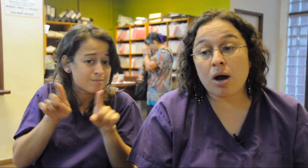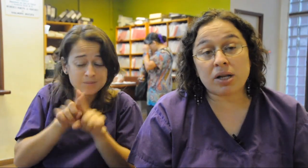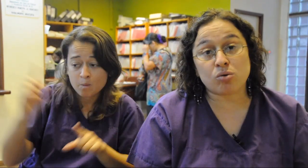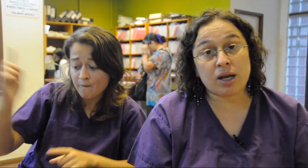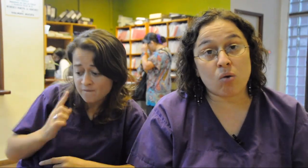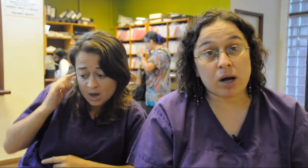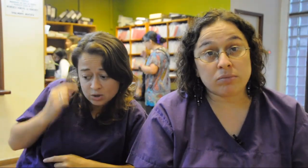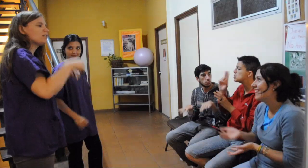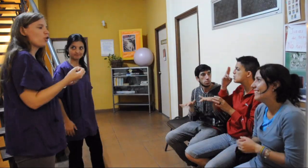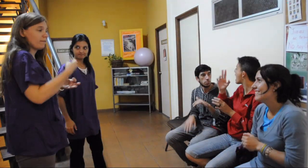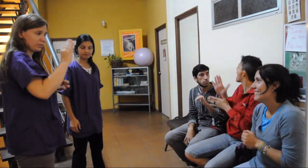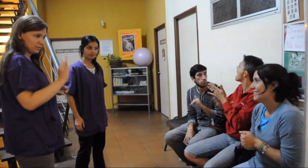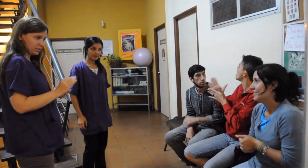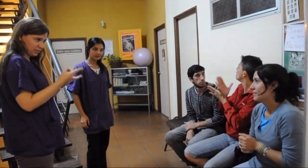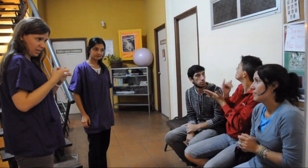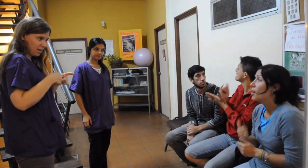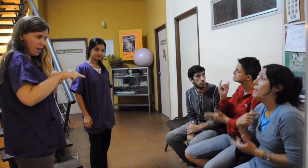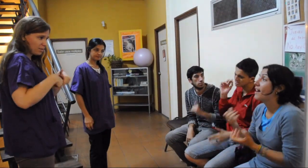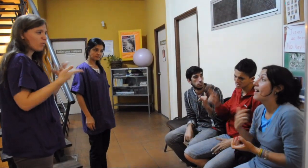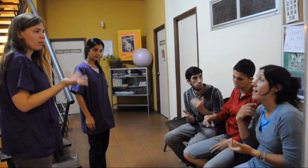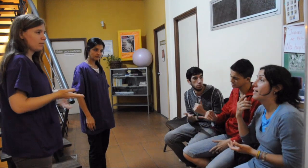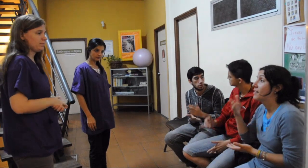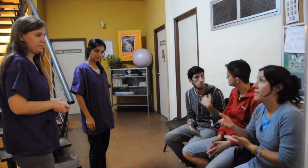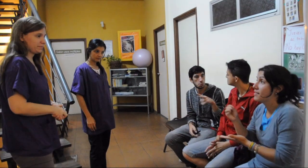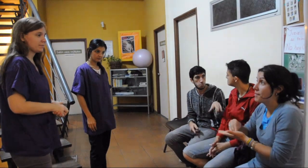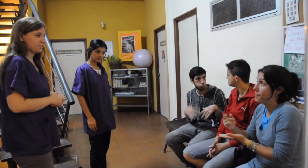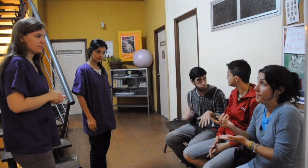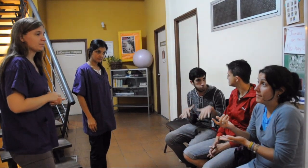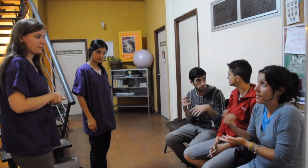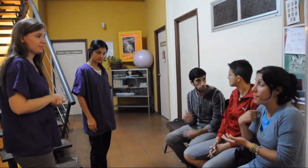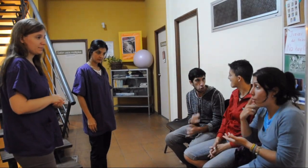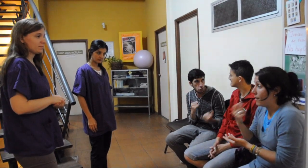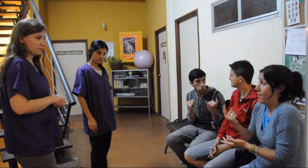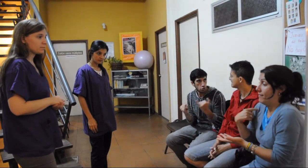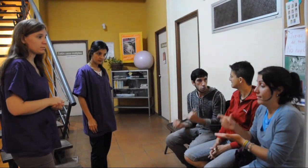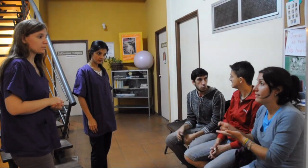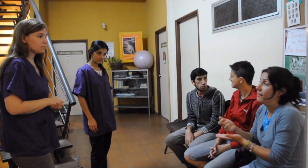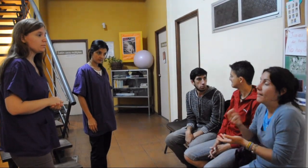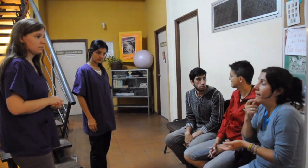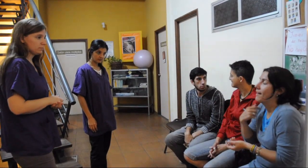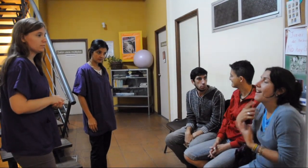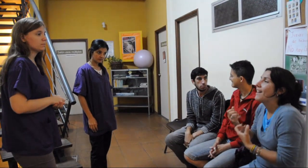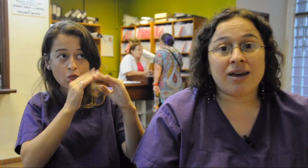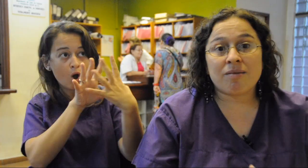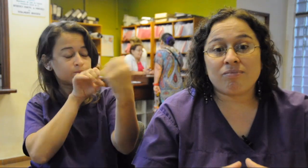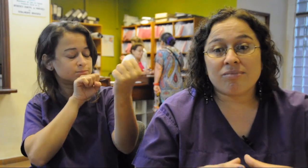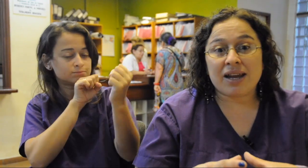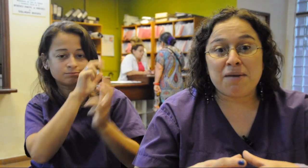lugar que no habla su lengua. El sordo llega a un servicio de salud y encuentra a un sordo, encuentra gente que le habla lengua de señas, ya